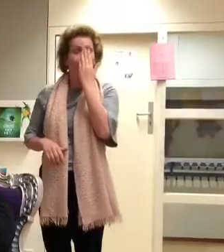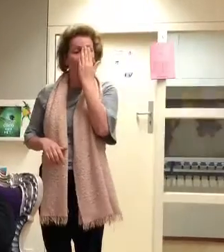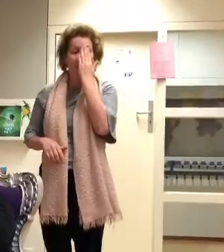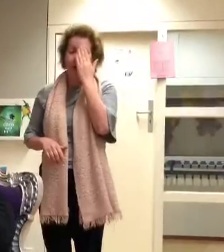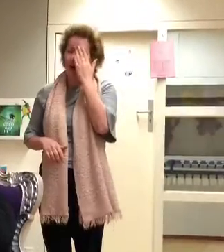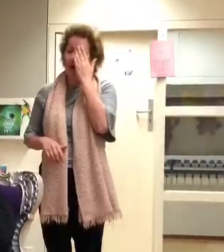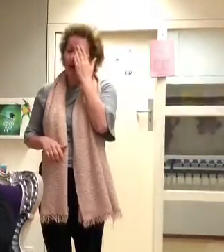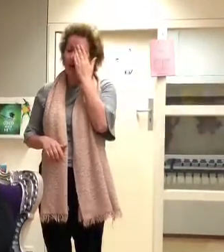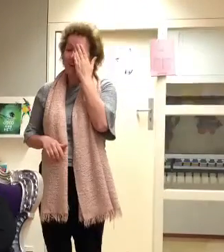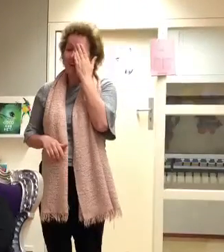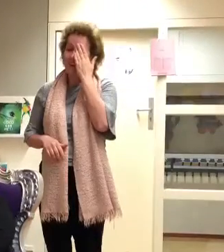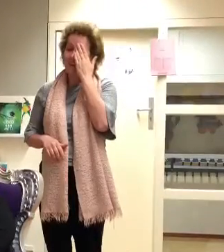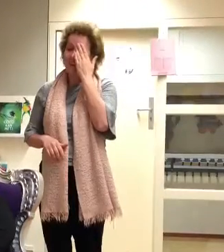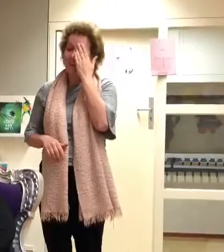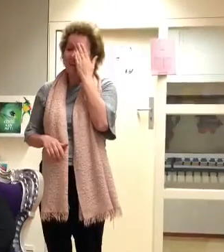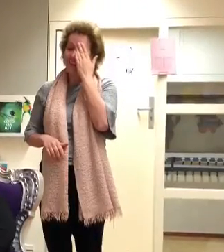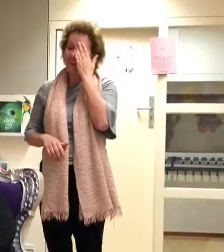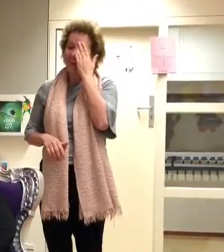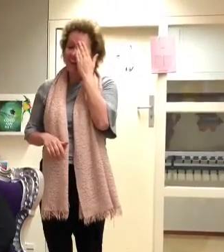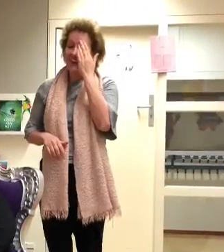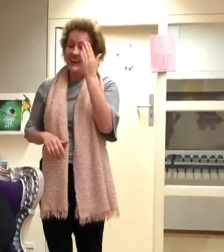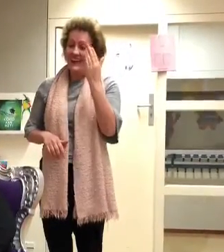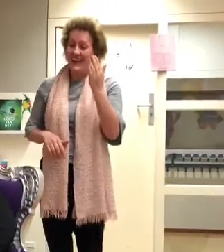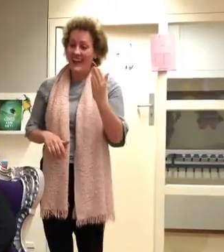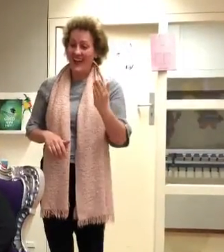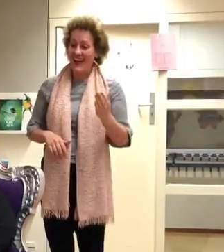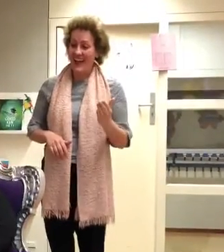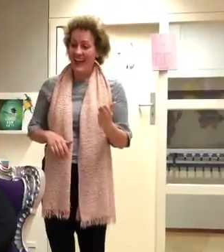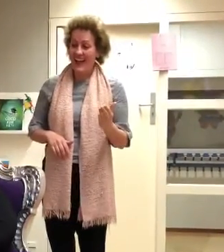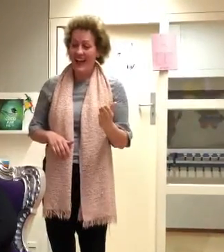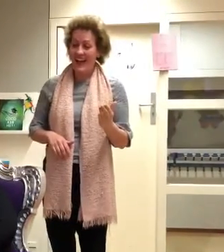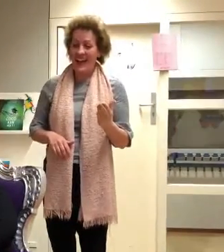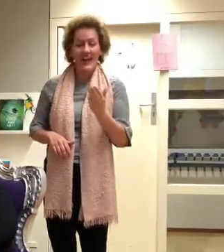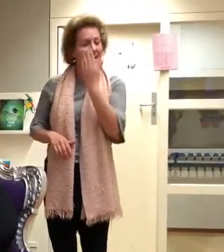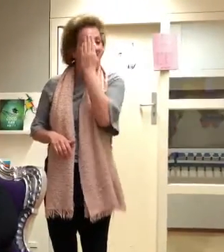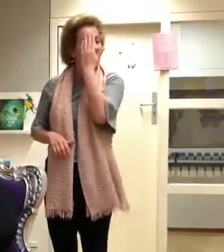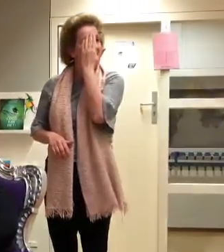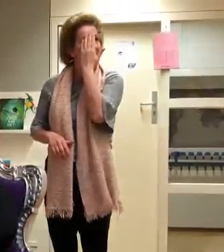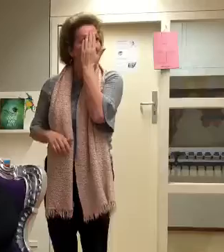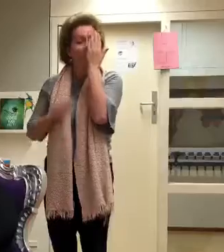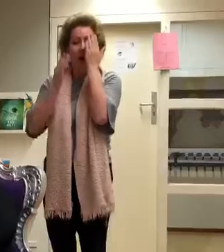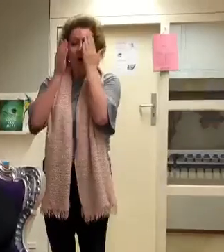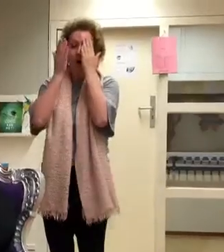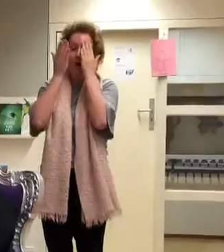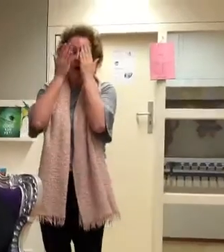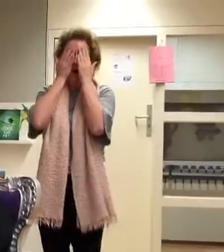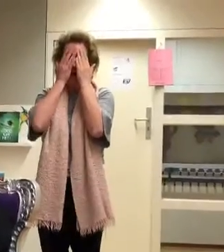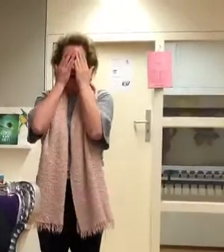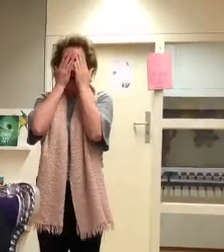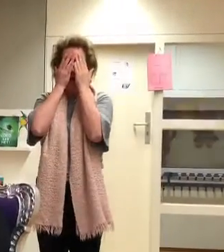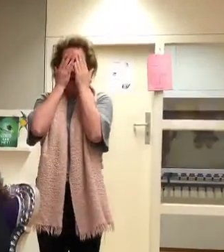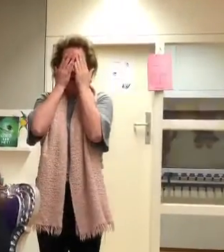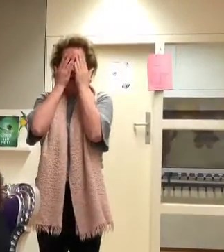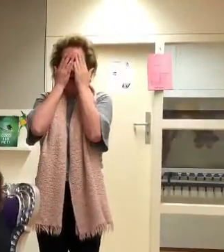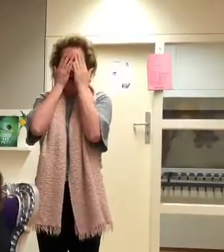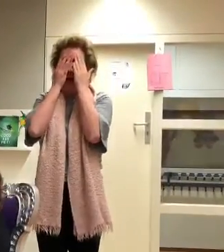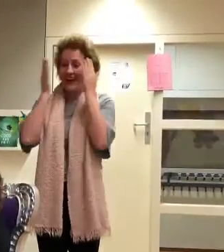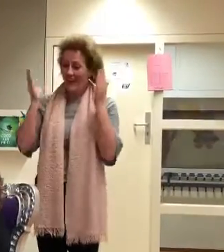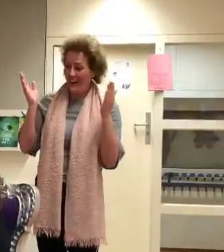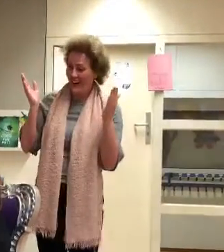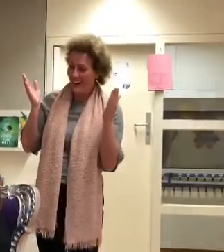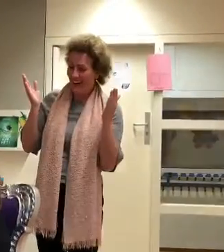mijn oog. Dag, oog! Ik geef een handje aan mijn andere oog. Dag, andere oog!